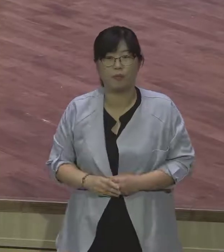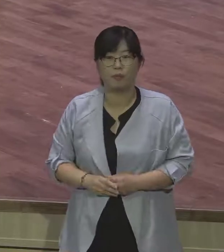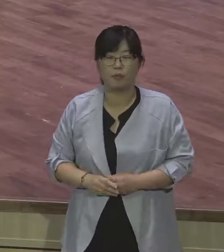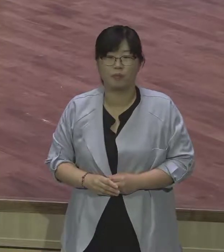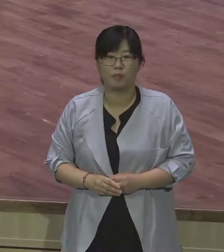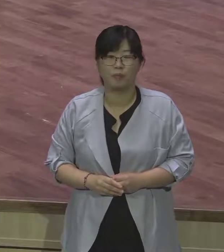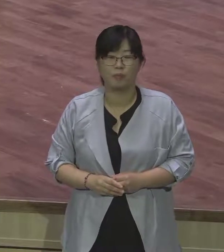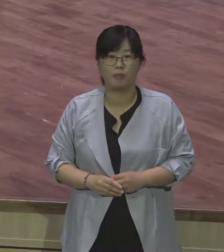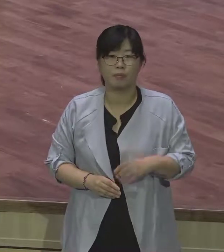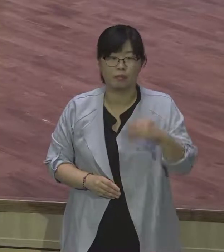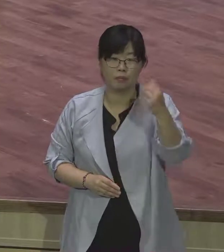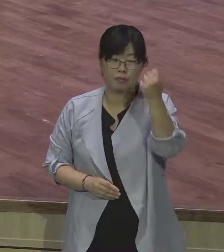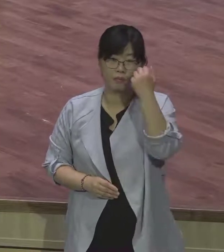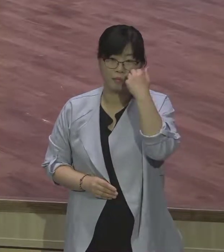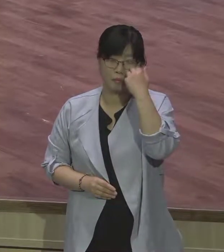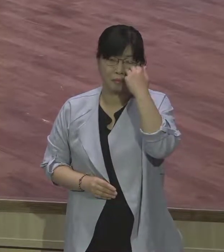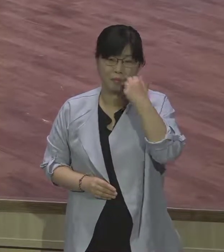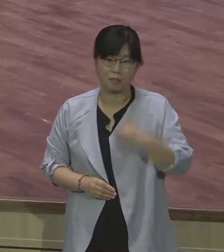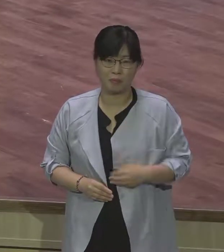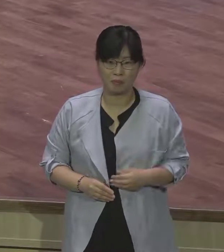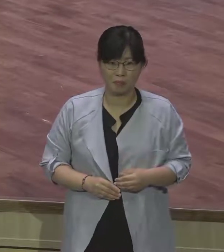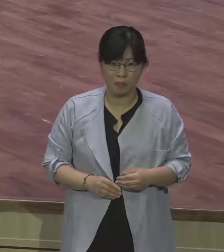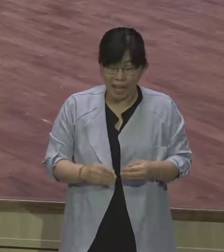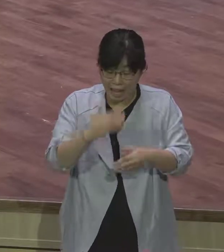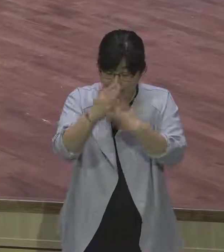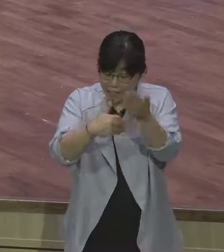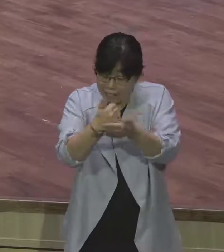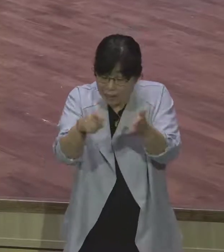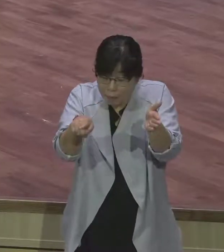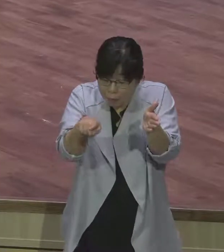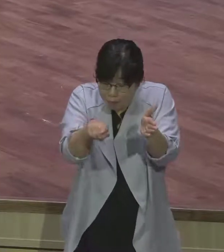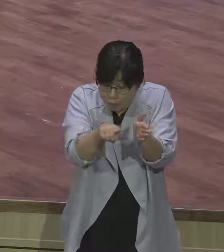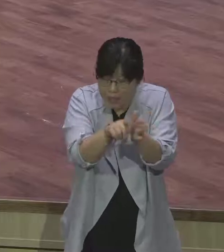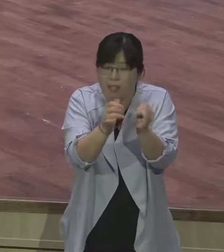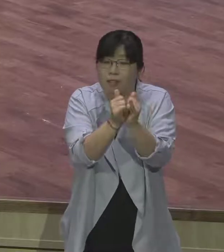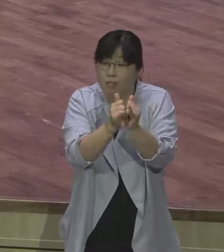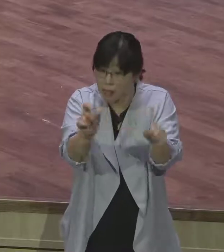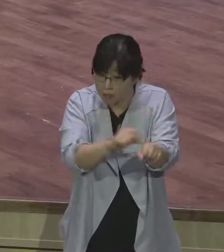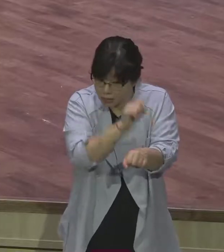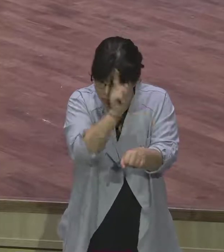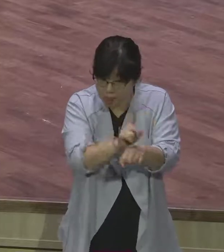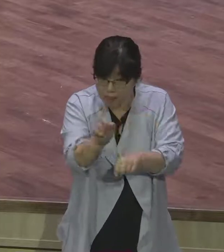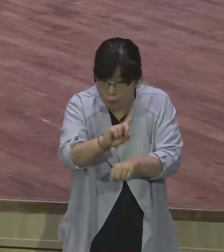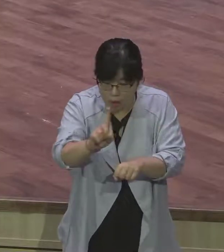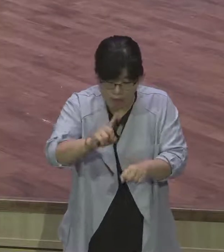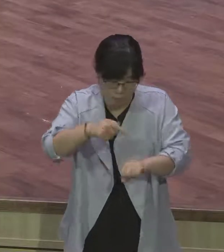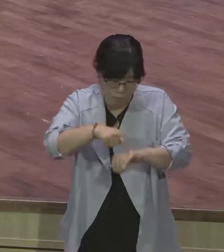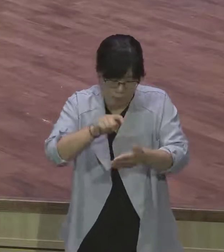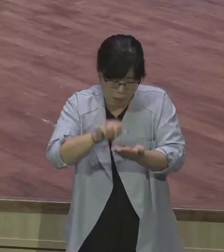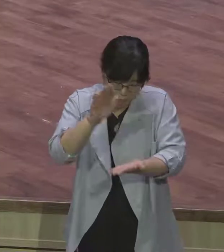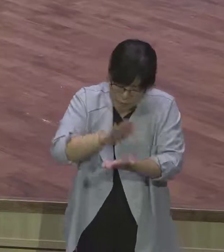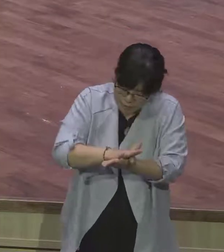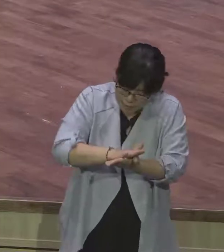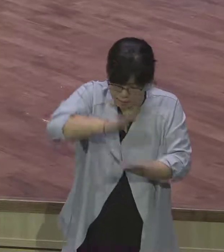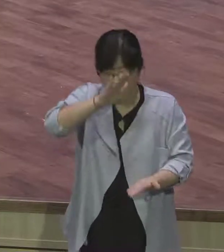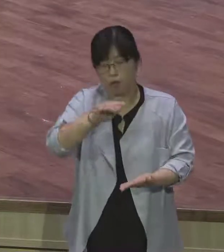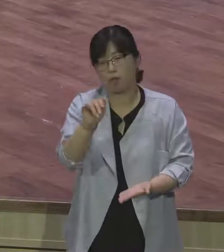아시겠어요 아주 긍정적입니다 특징입니다 일단 부정적인 건 그건 성령 사람 아니에요 그런